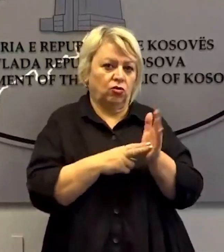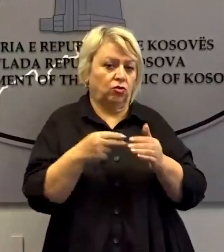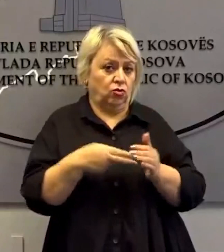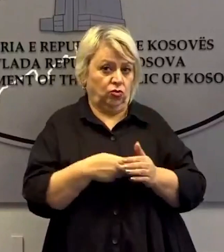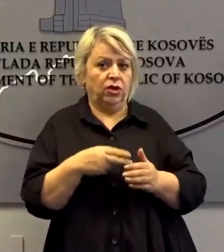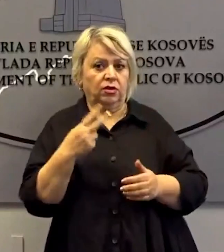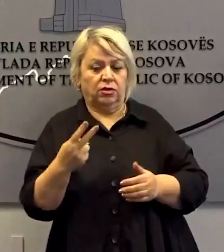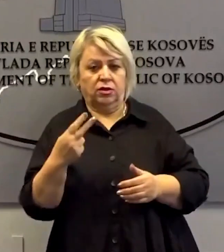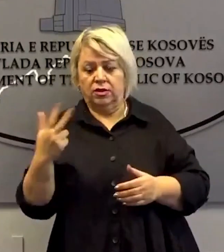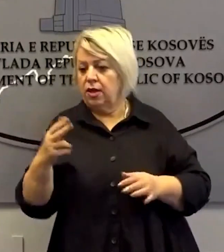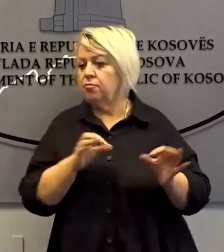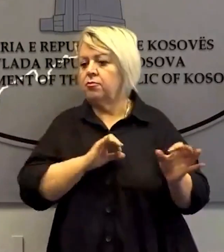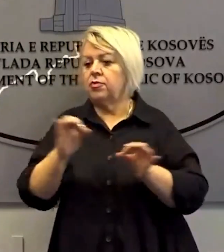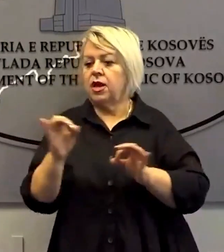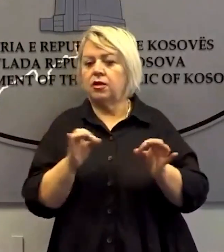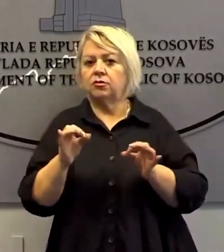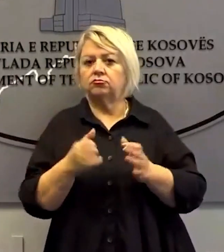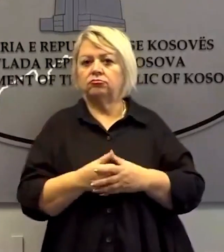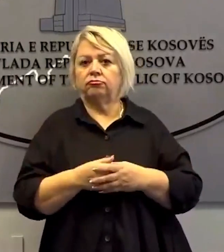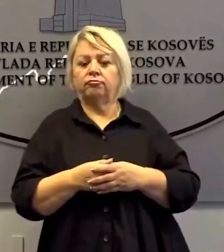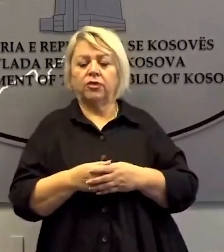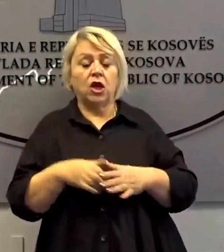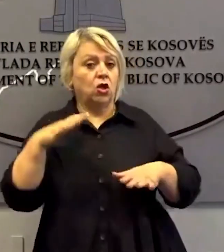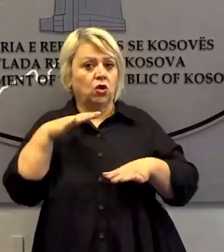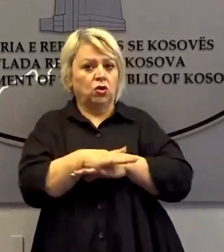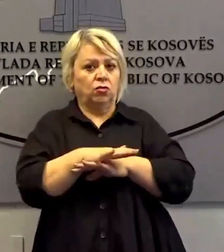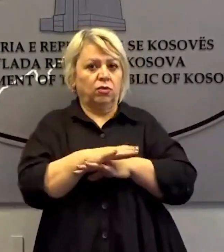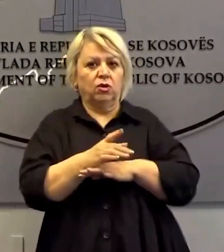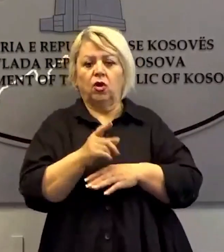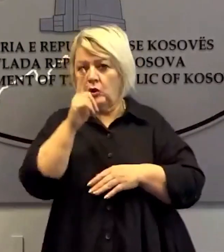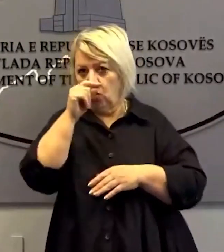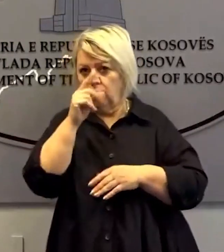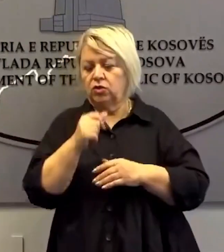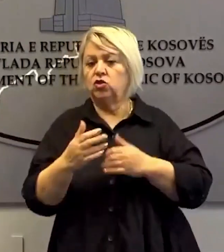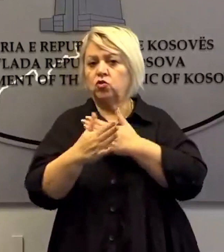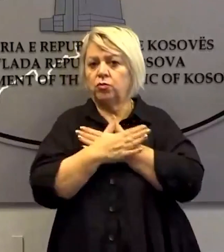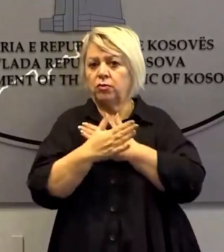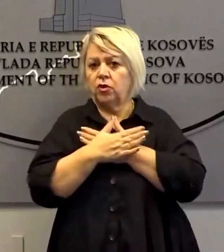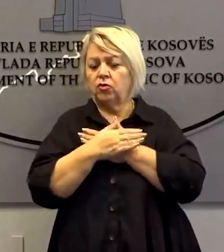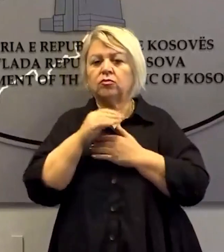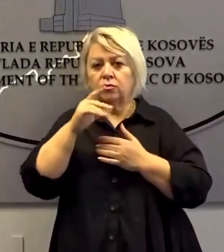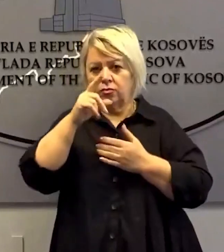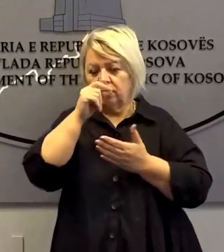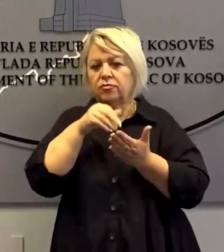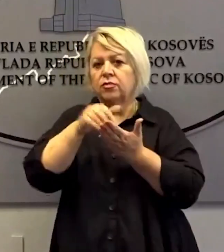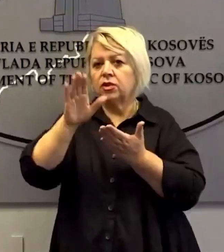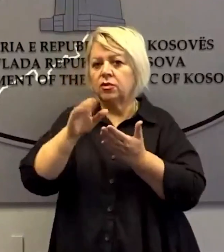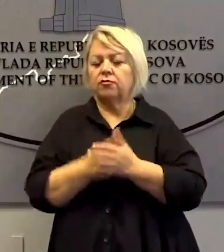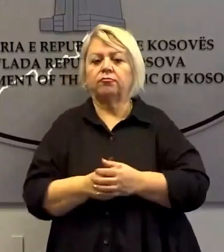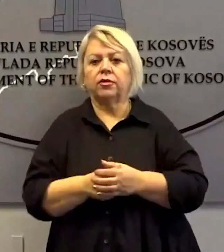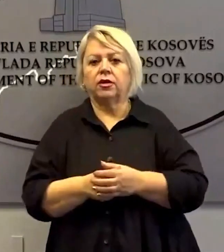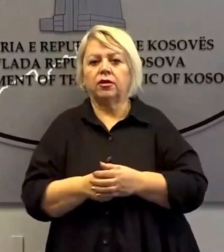ka pasur planifikime që të kryhet një sulm në drejtim të komunës zubim potokut, me qëllim